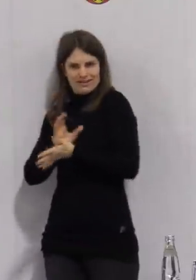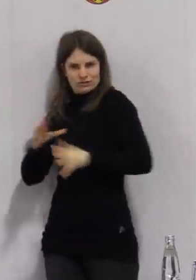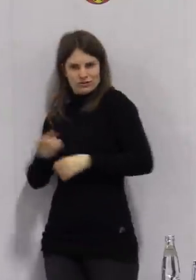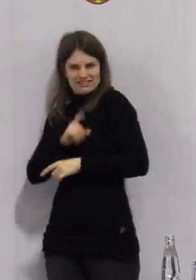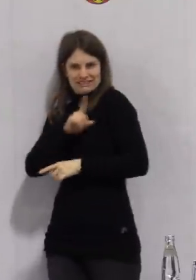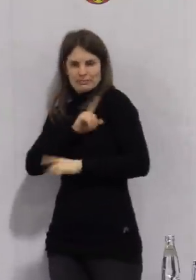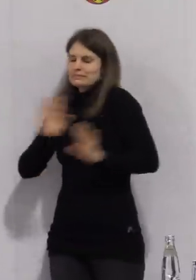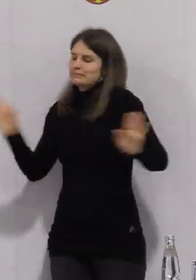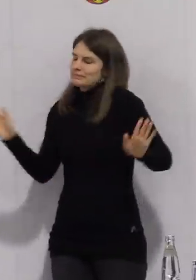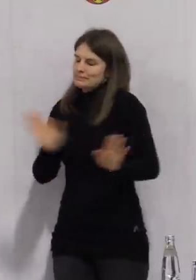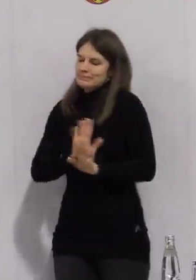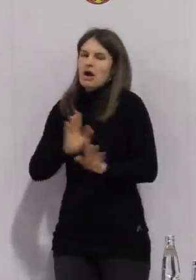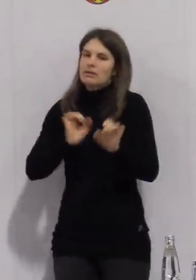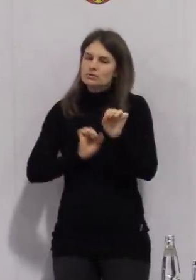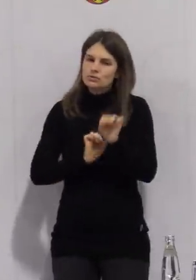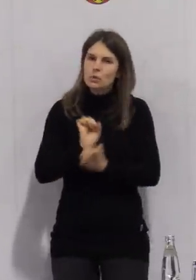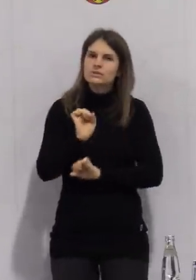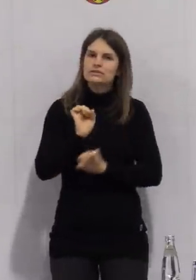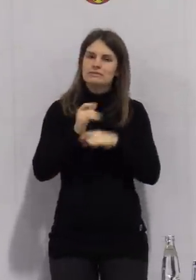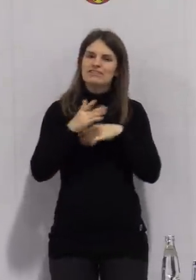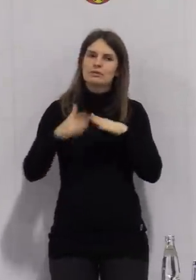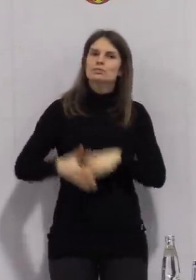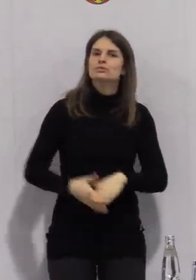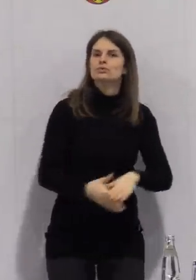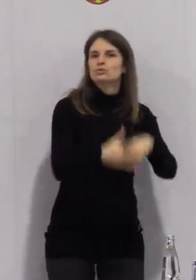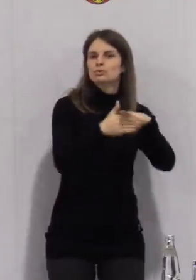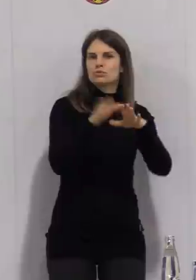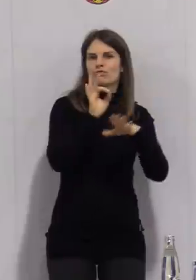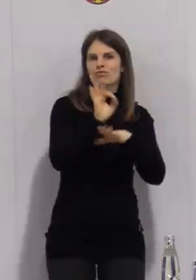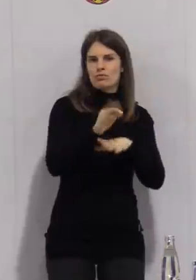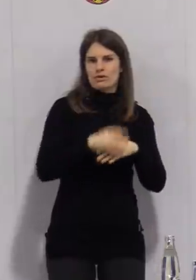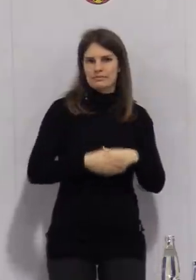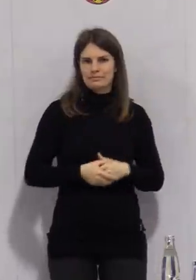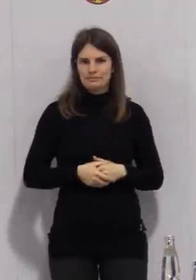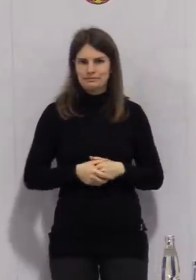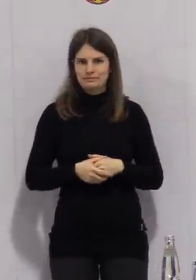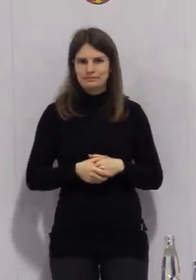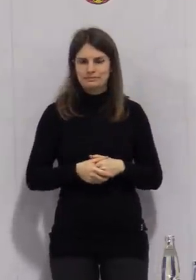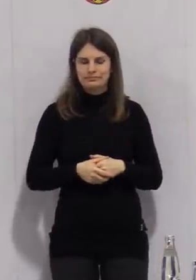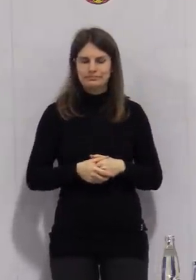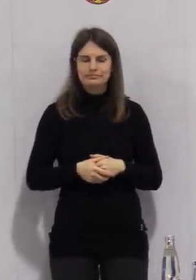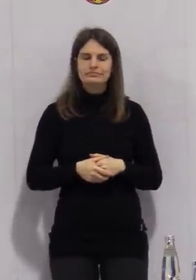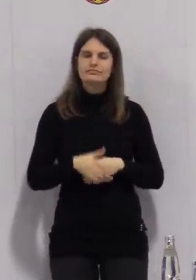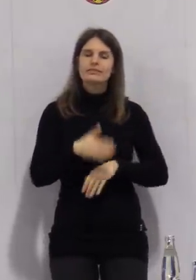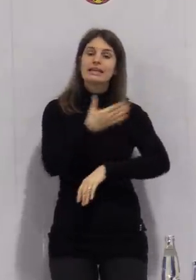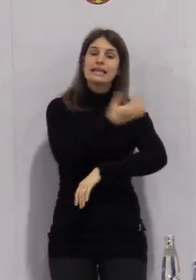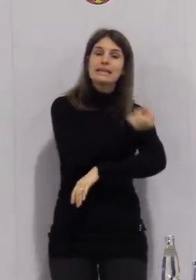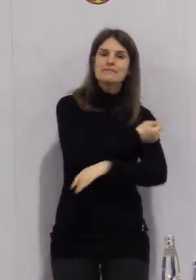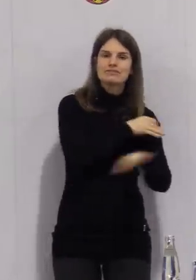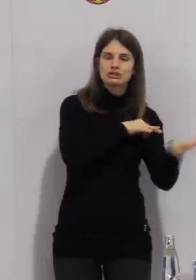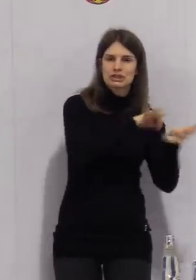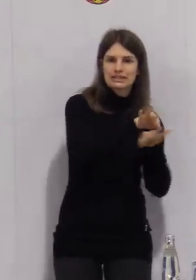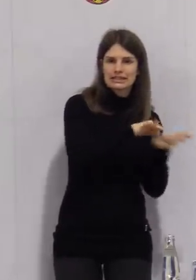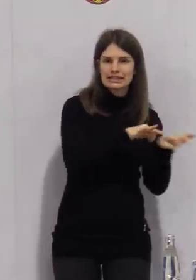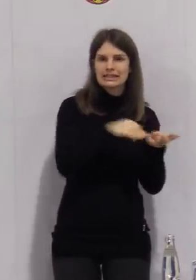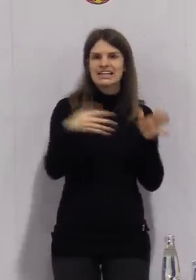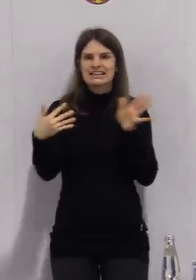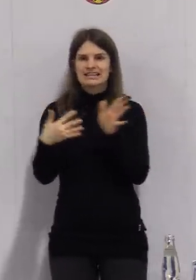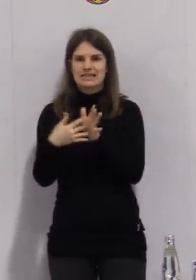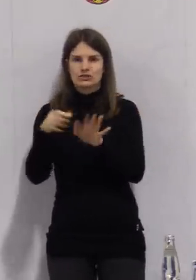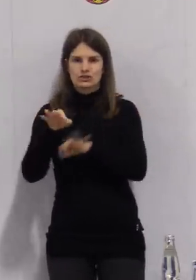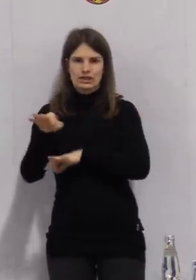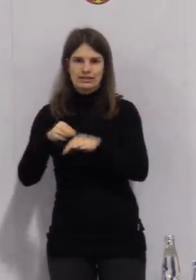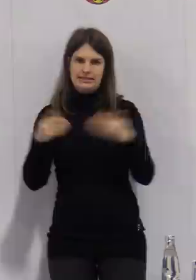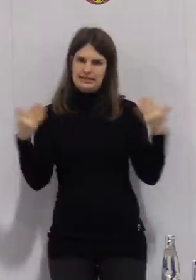Jetzt zu der Strategie, zur Impfstrategie und Teststrategie. Bei der Impfstrategie nur